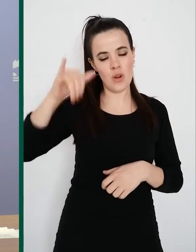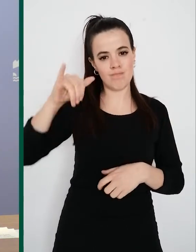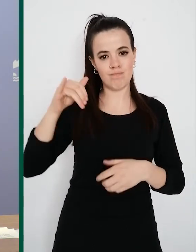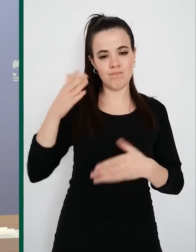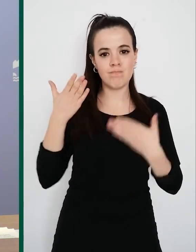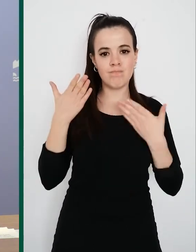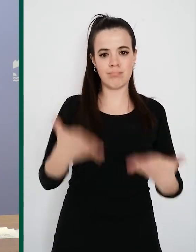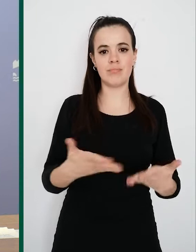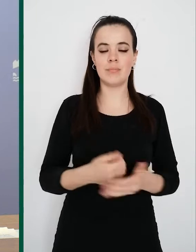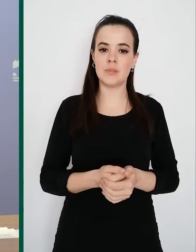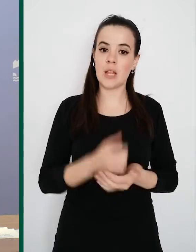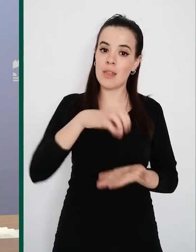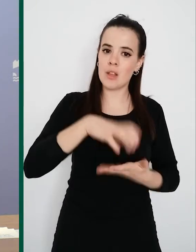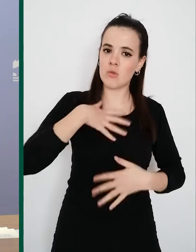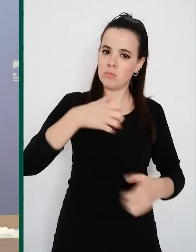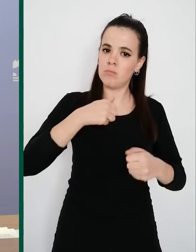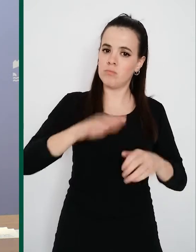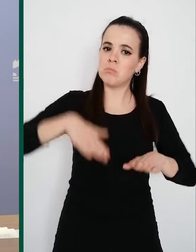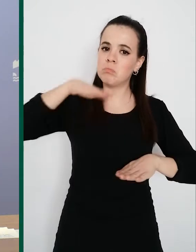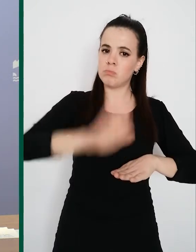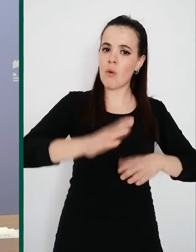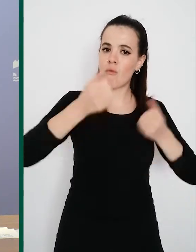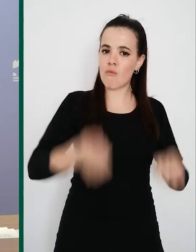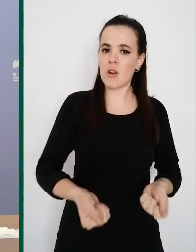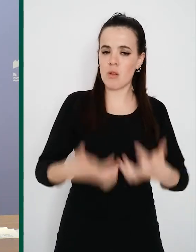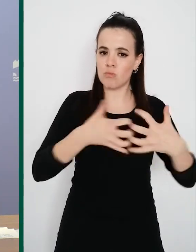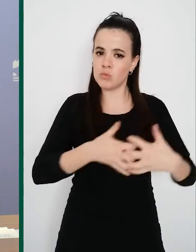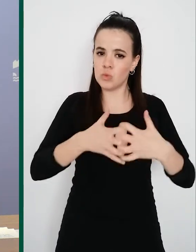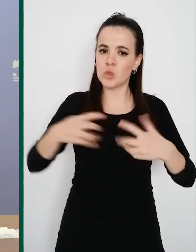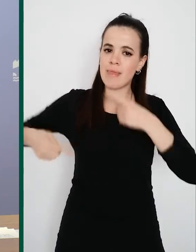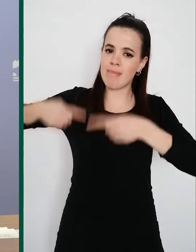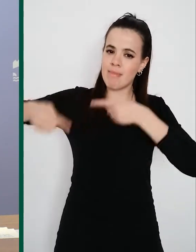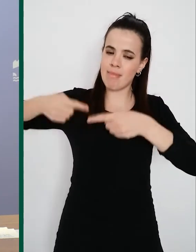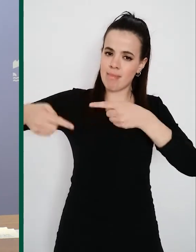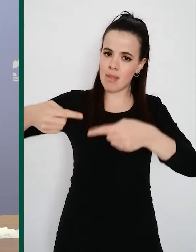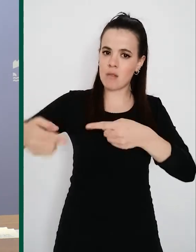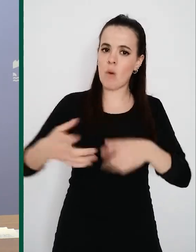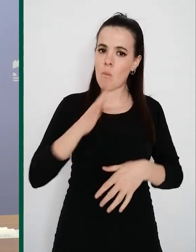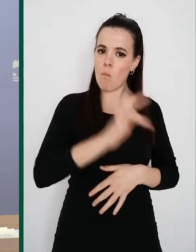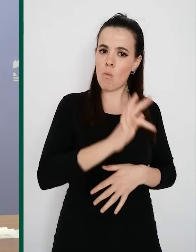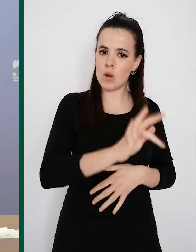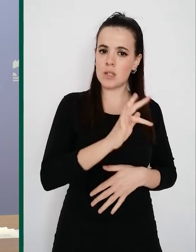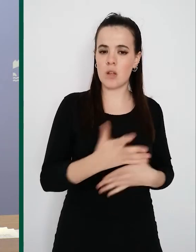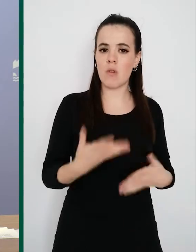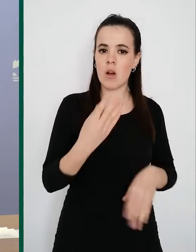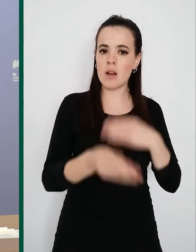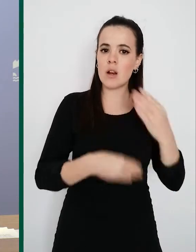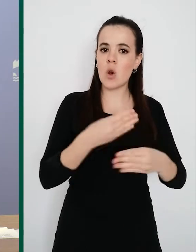firme paso al frente en la pelea diaria, en la lucha, en la guerra contra esta pandemia. Y lo ha hecho basándose en cinco